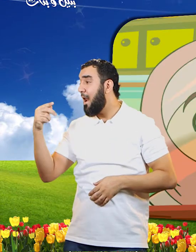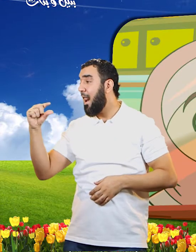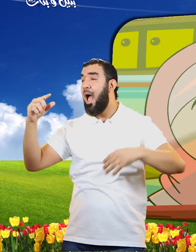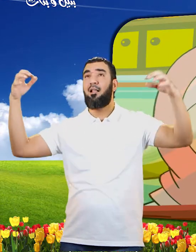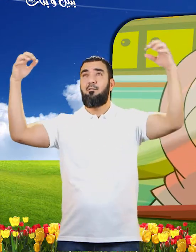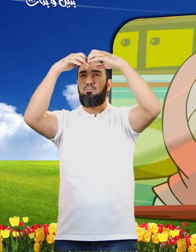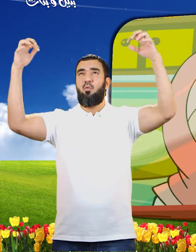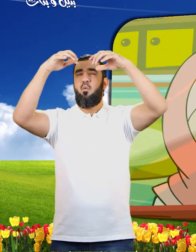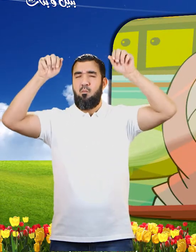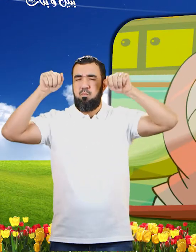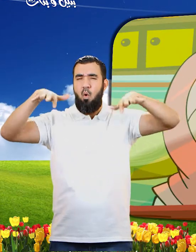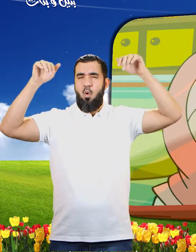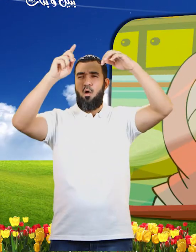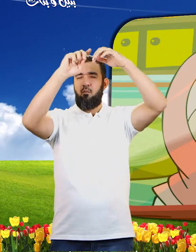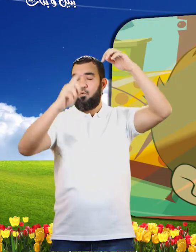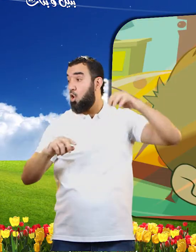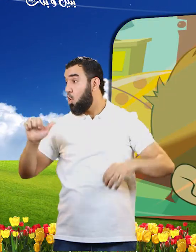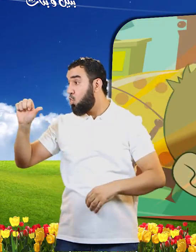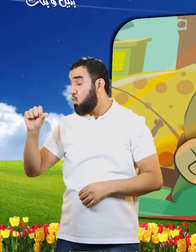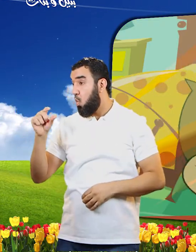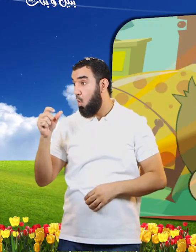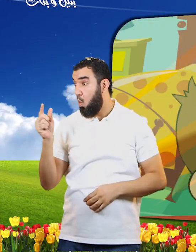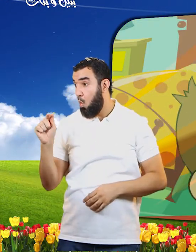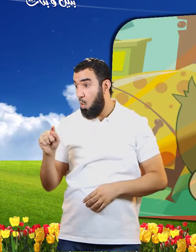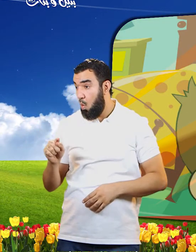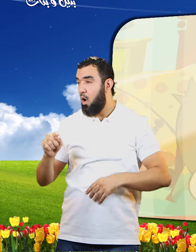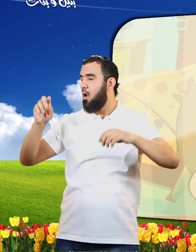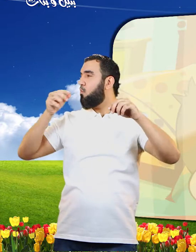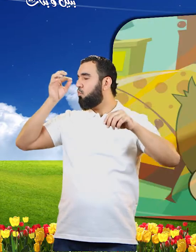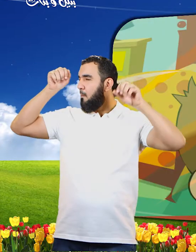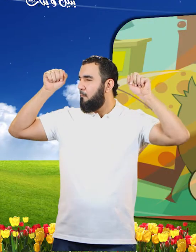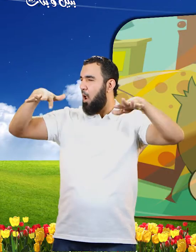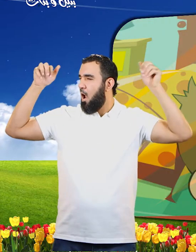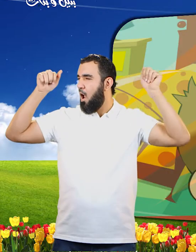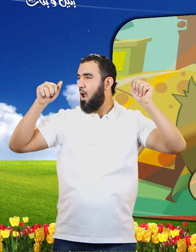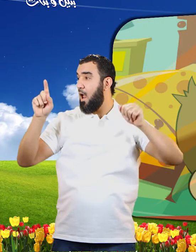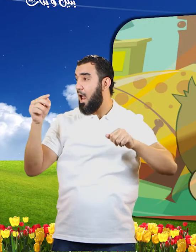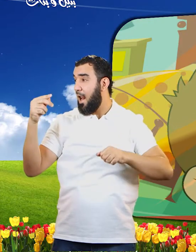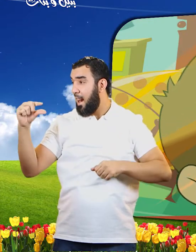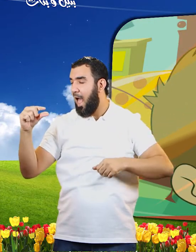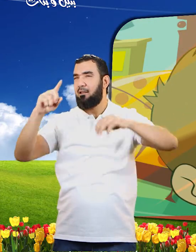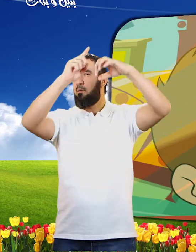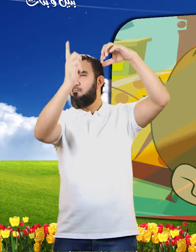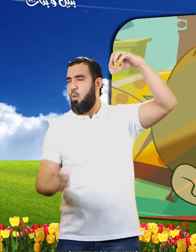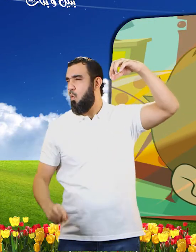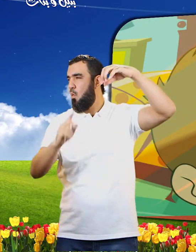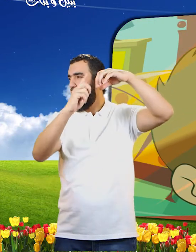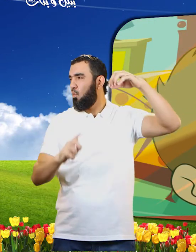الضوء اسمه البرق لكن يوجد دعاء نقوله عند حدوث البرق والرعد